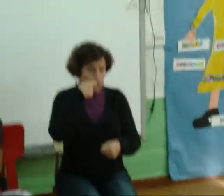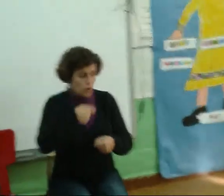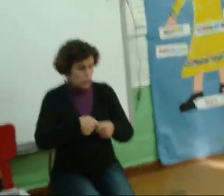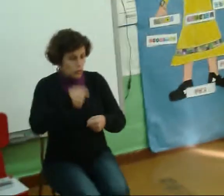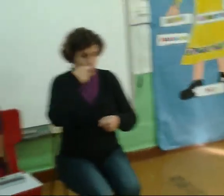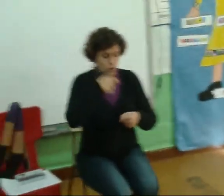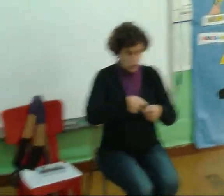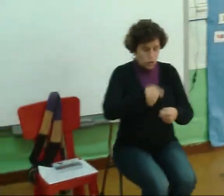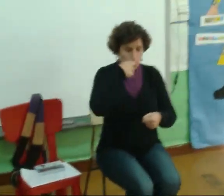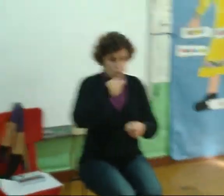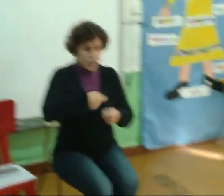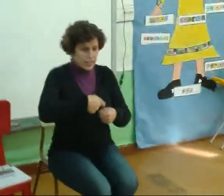ou non? Yogures